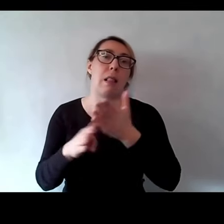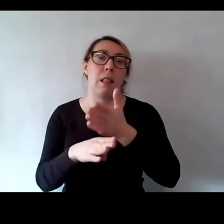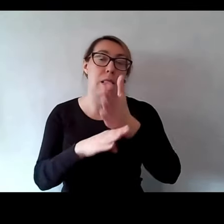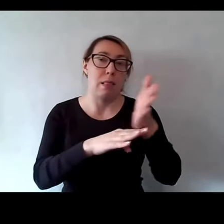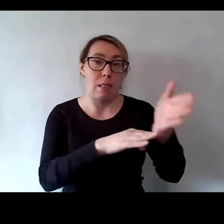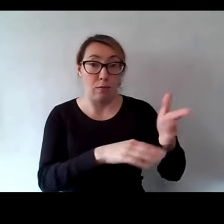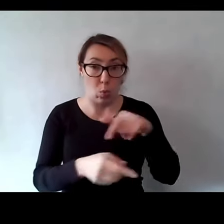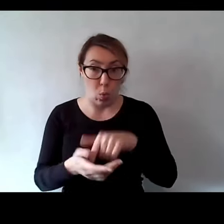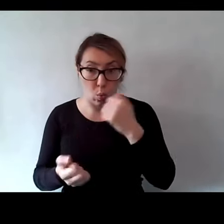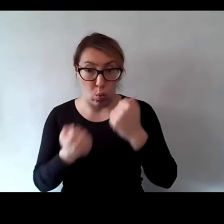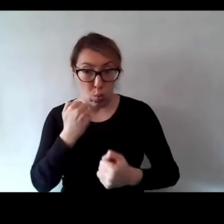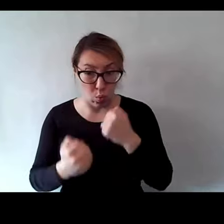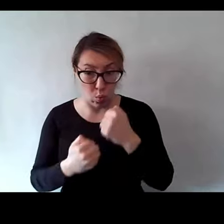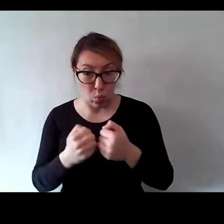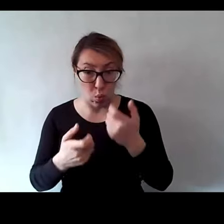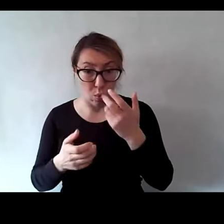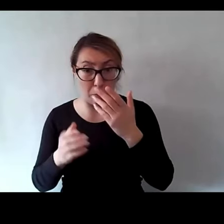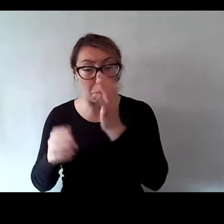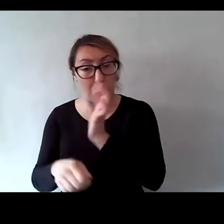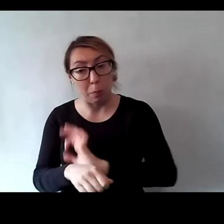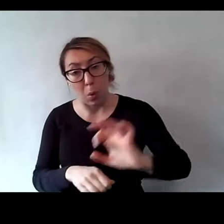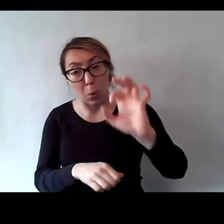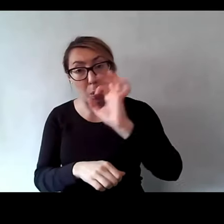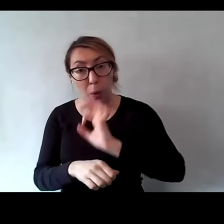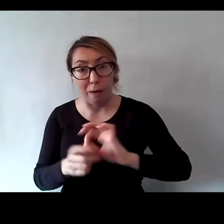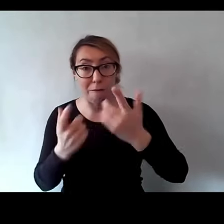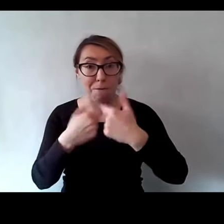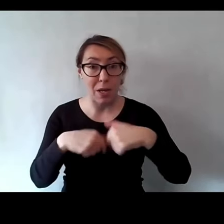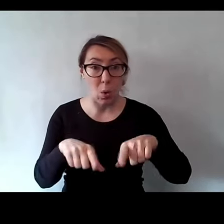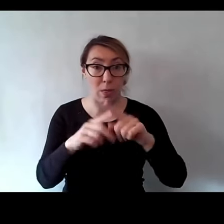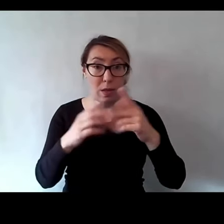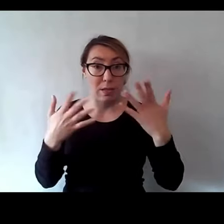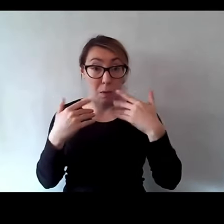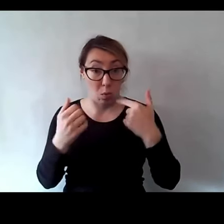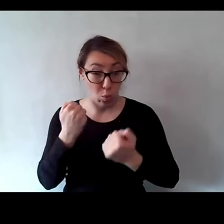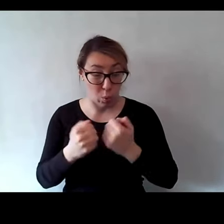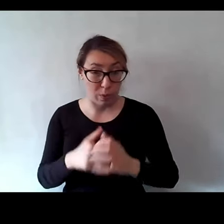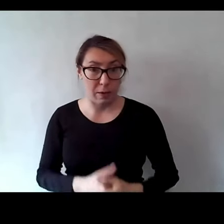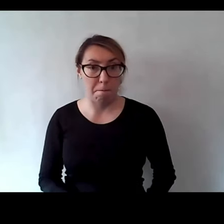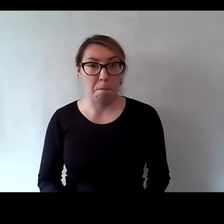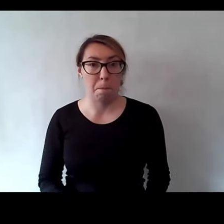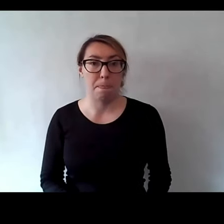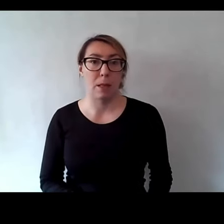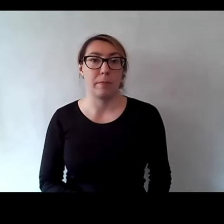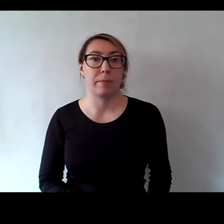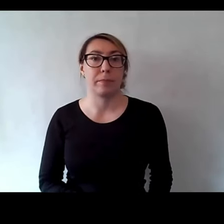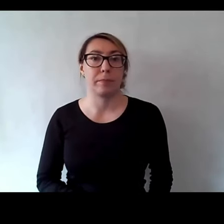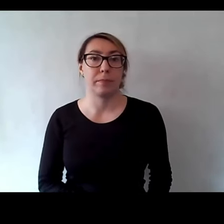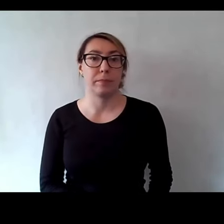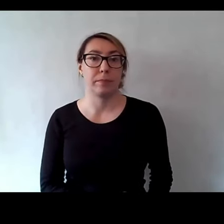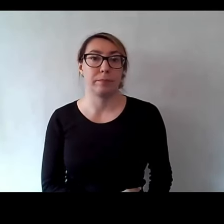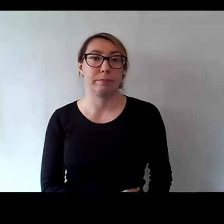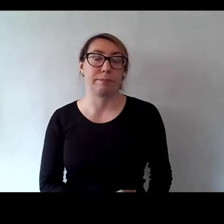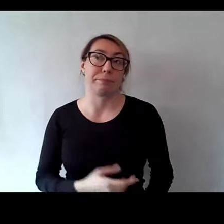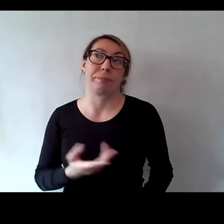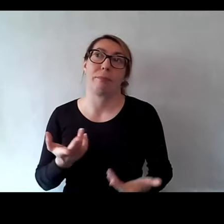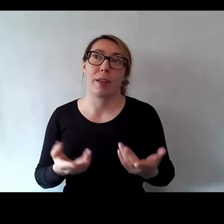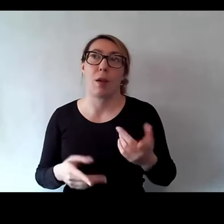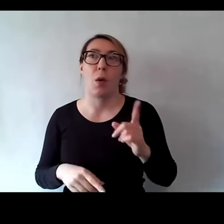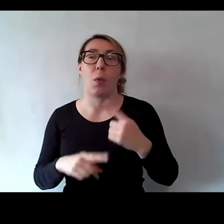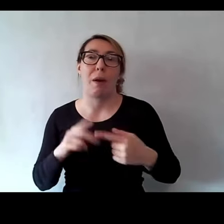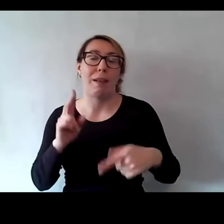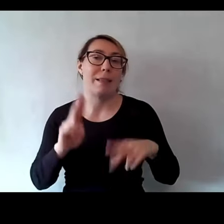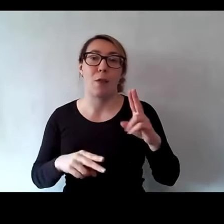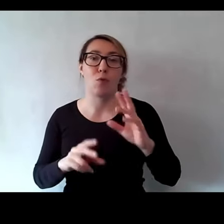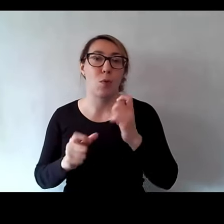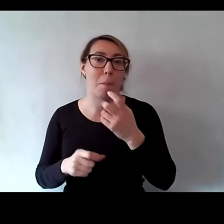jest skomplikowany proces zaprojektowania, wykonania takiego spaceru? Znaczy, zależy o co pytasz, no bo jeżeli